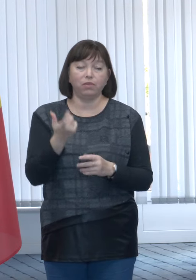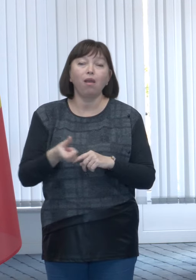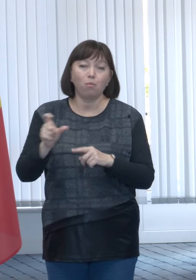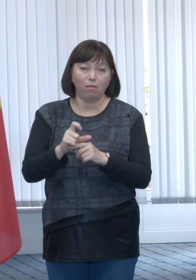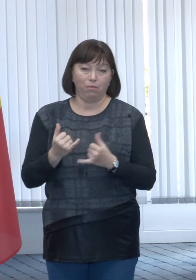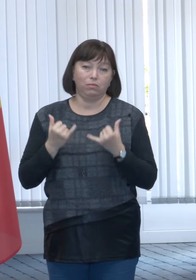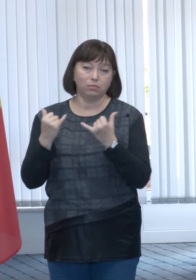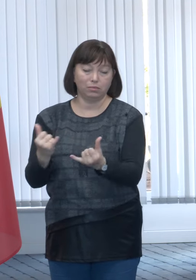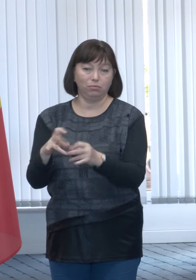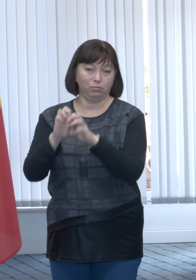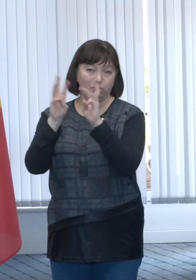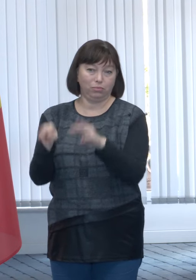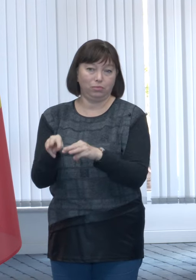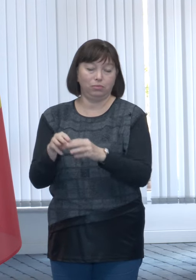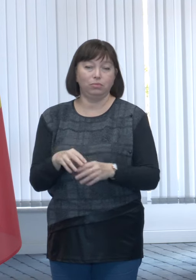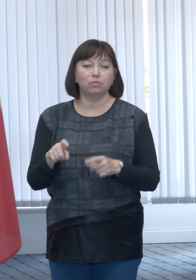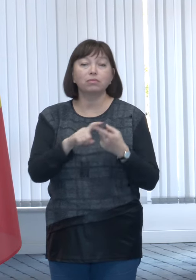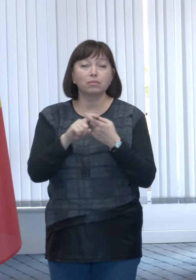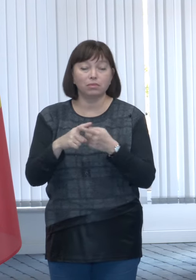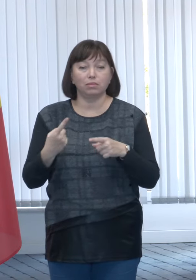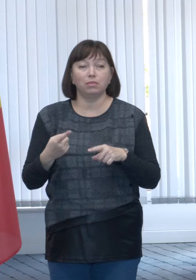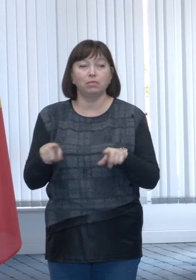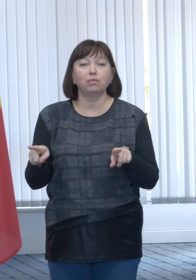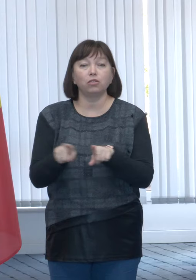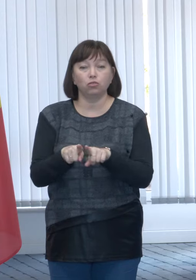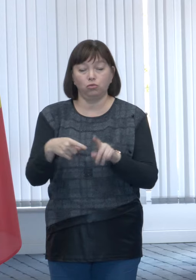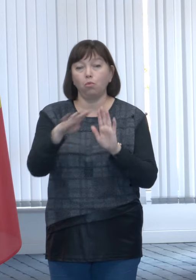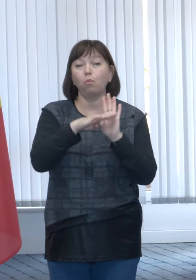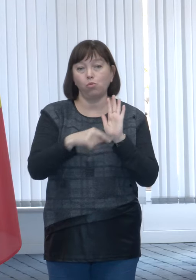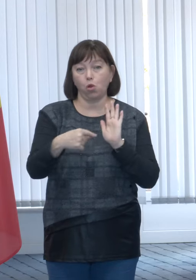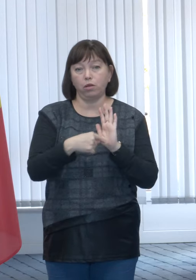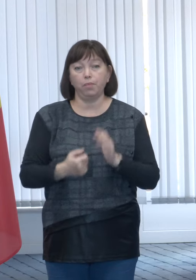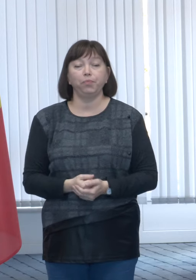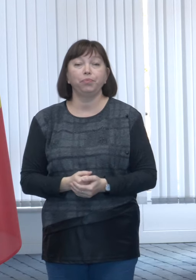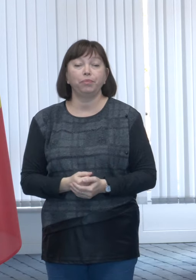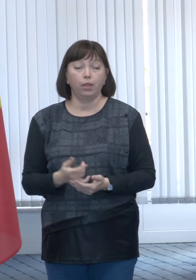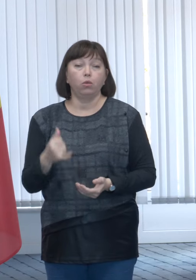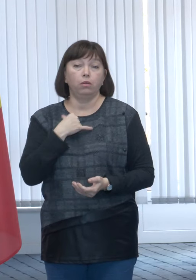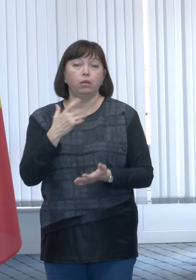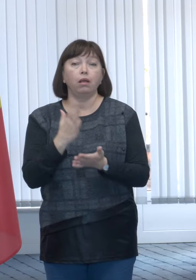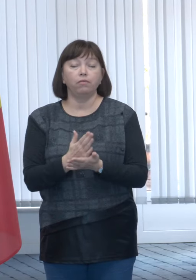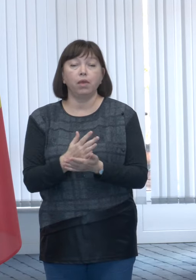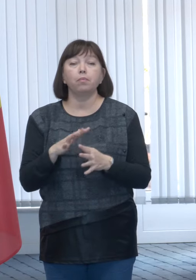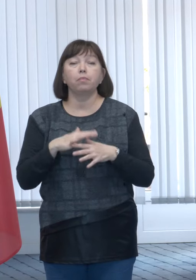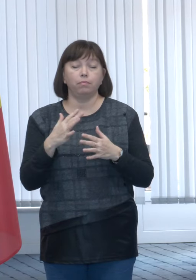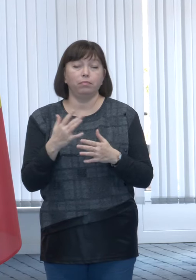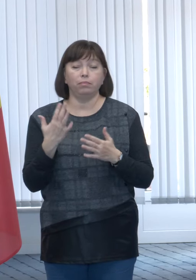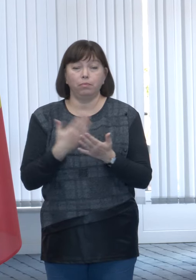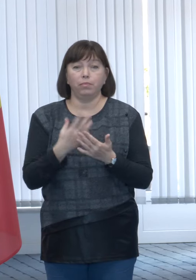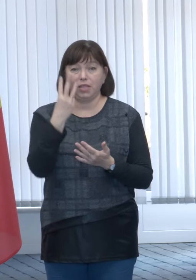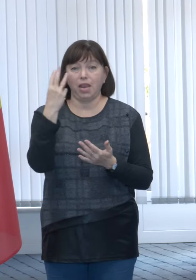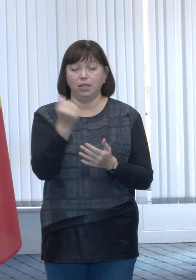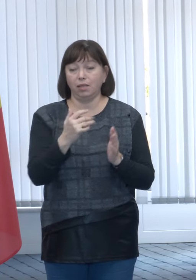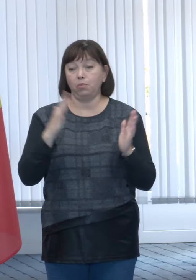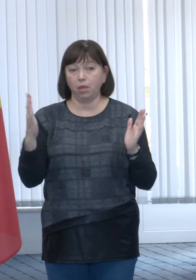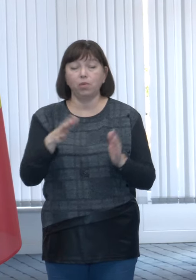favorizate în contextul acestui program. Deci, repet, avem peste trei săptămâni, timp